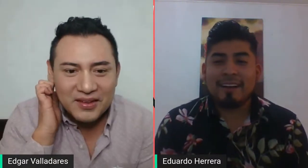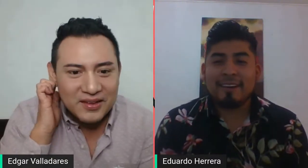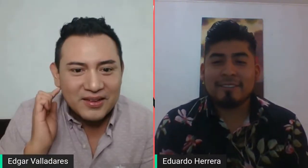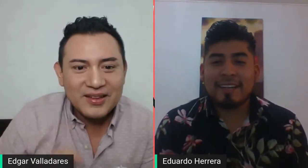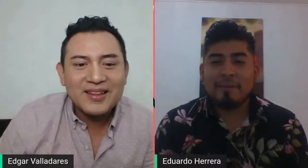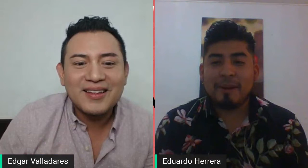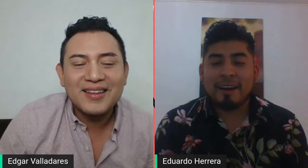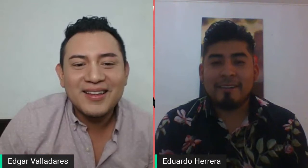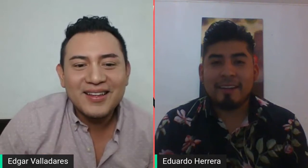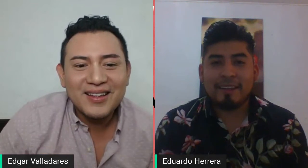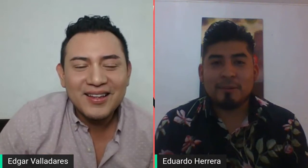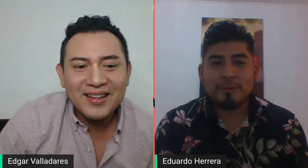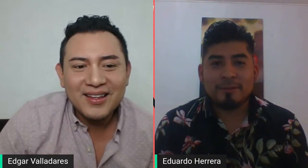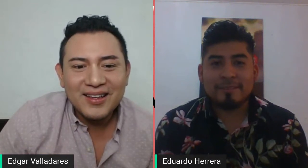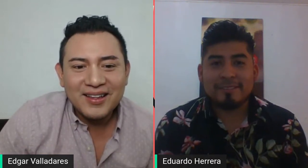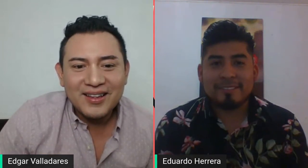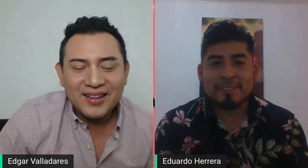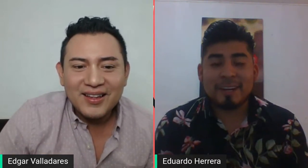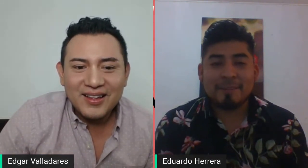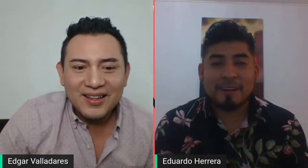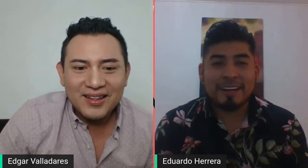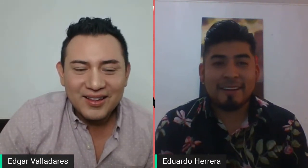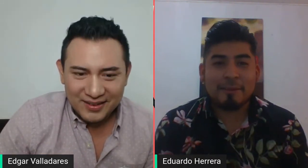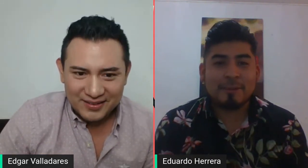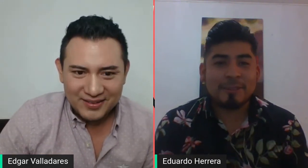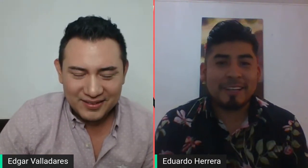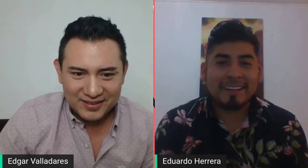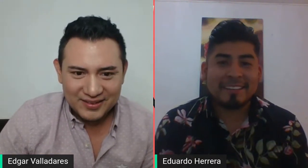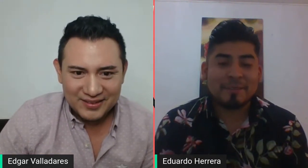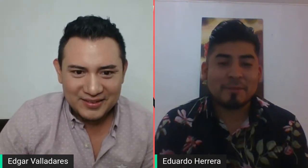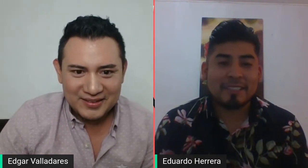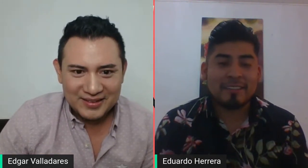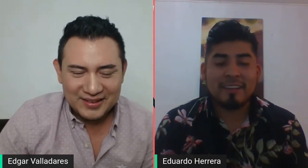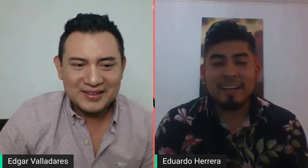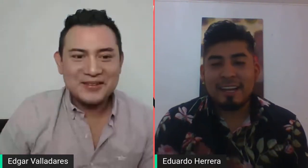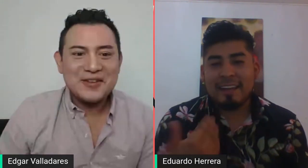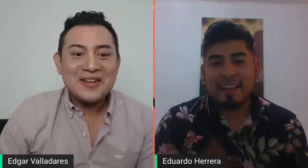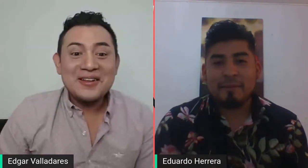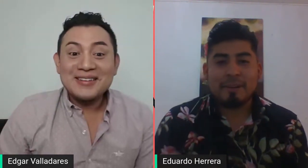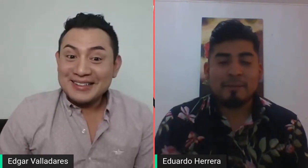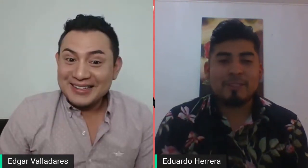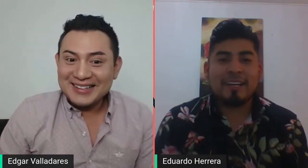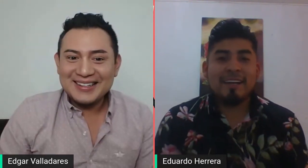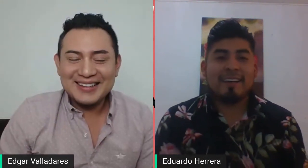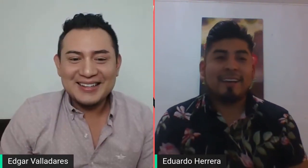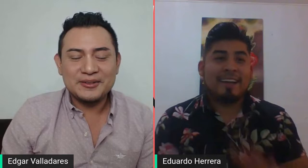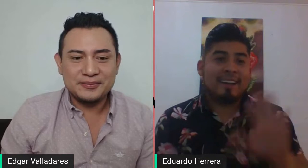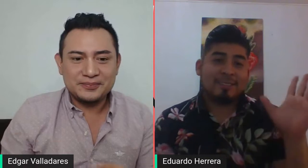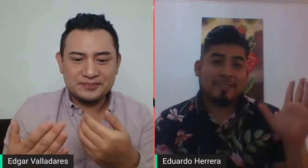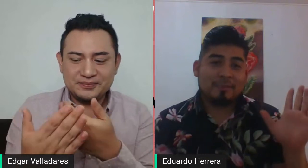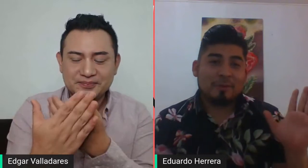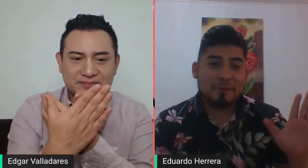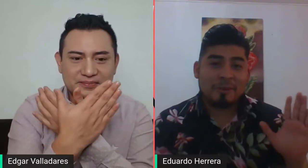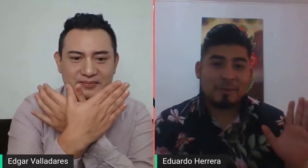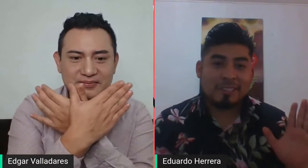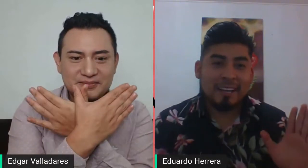palabra de un animal que vimos en este momento. La de mariposa. Creo que la canción es muy, muy famosa.